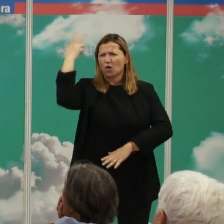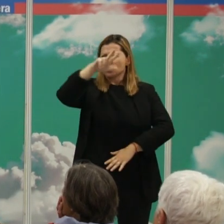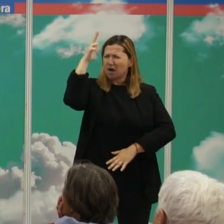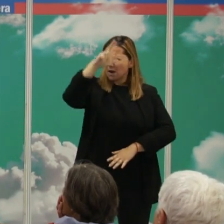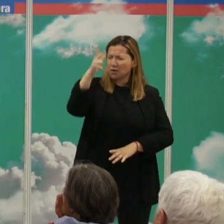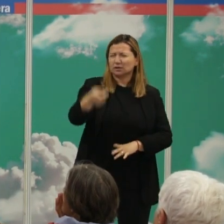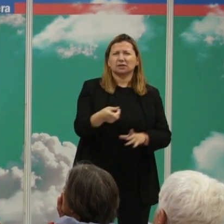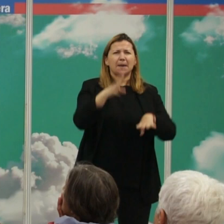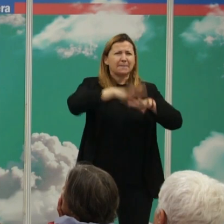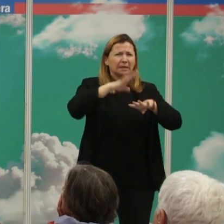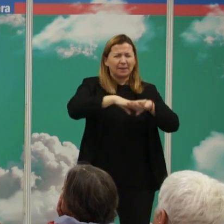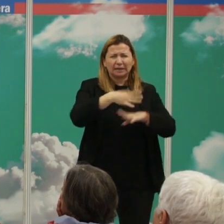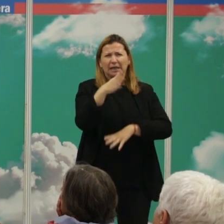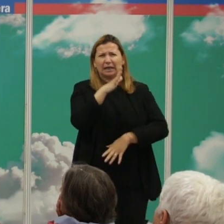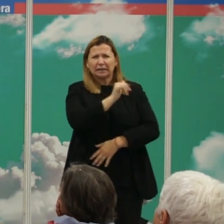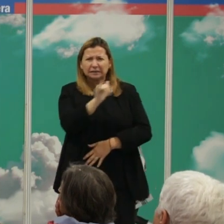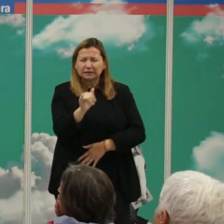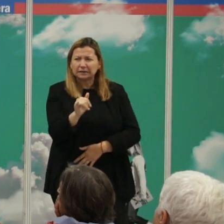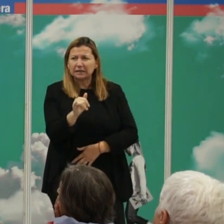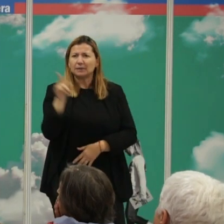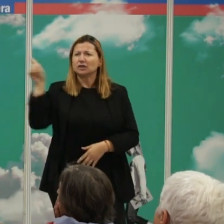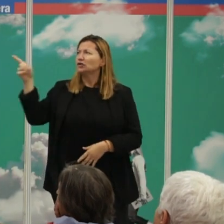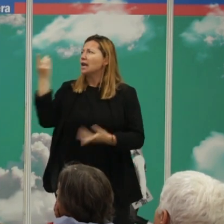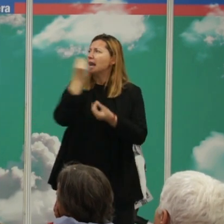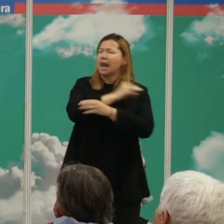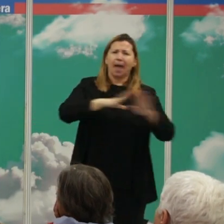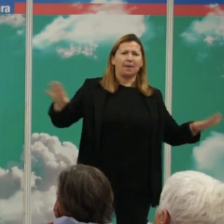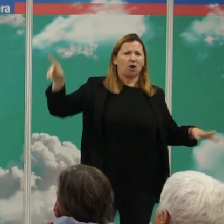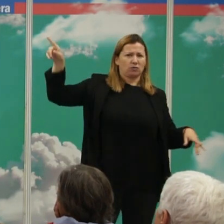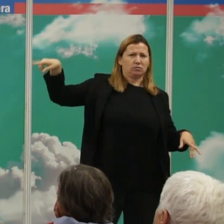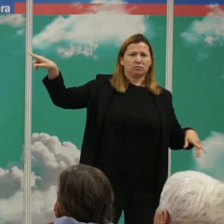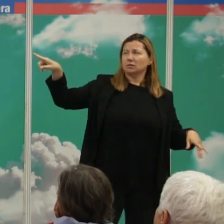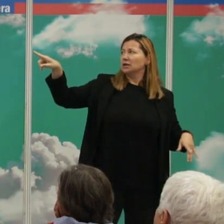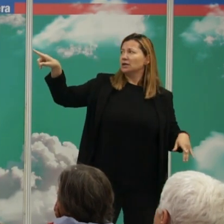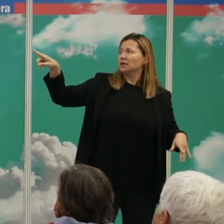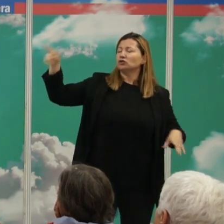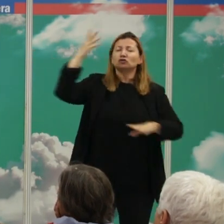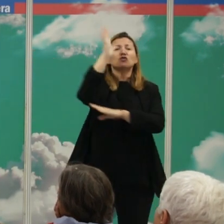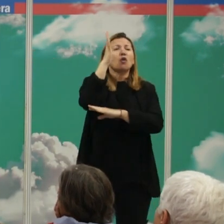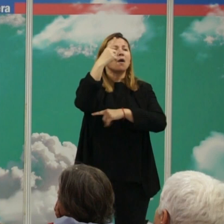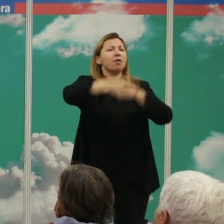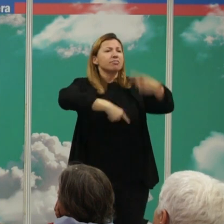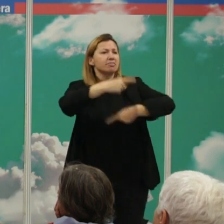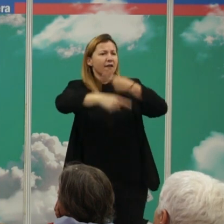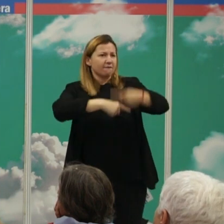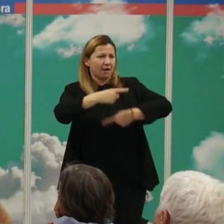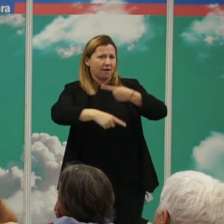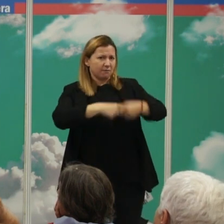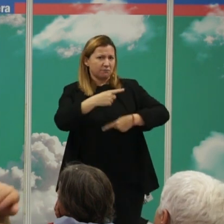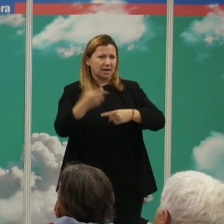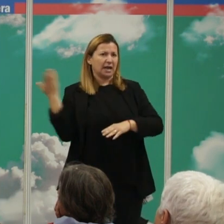que tenemos matemáticas y esta es una de ellas que es una de las mejores esto sería un árbol de familia que representa la relación entre